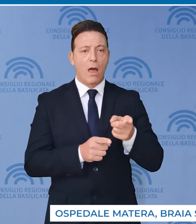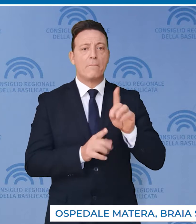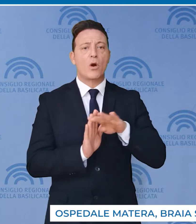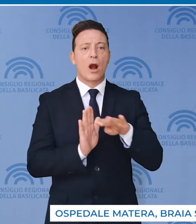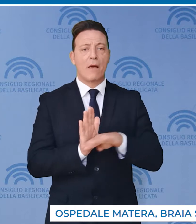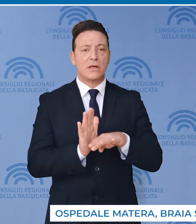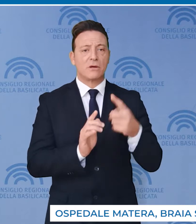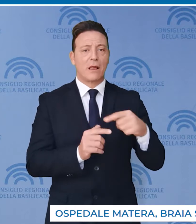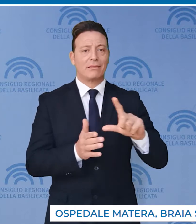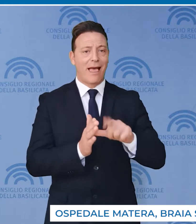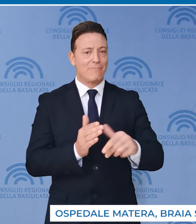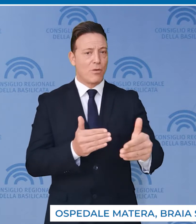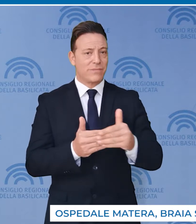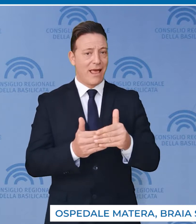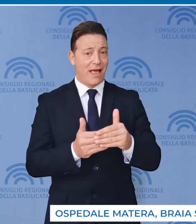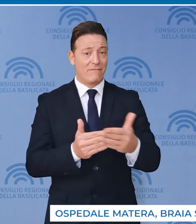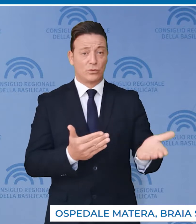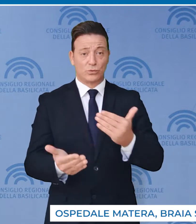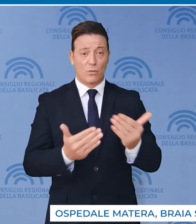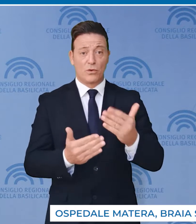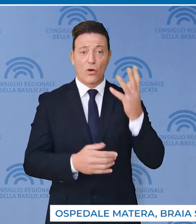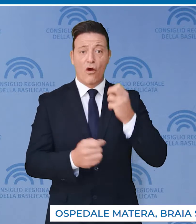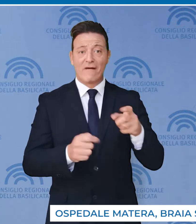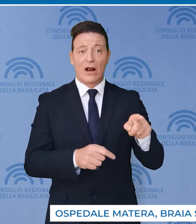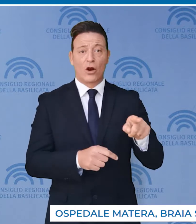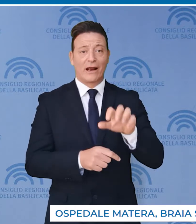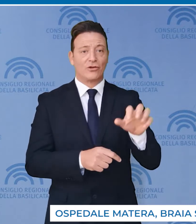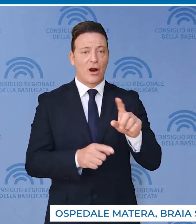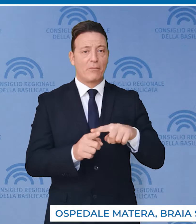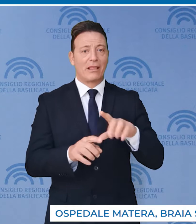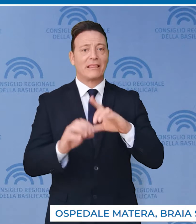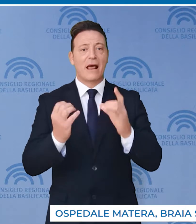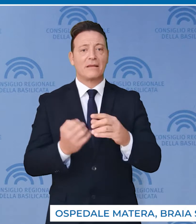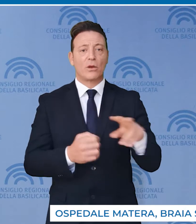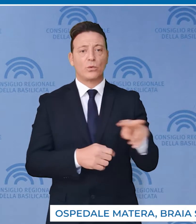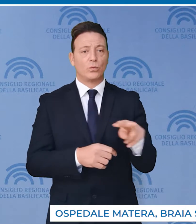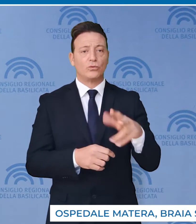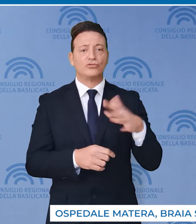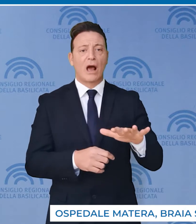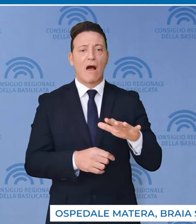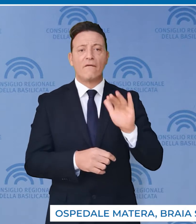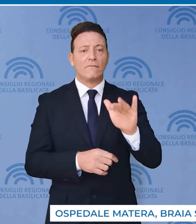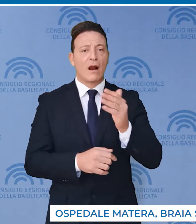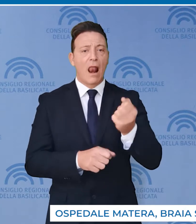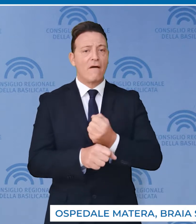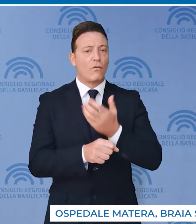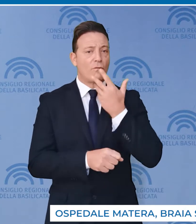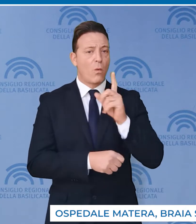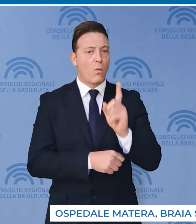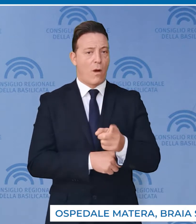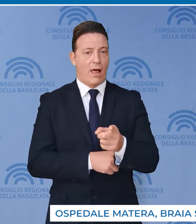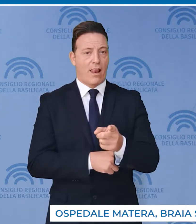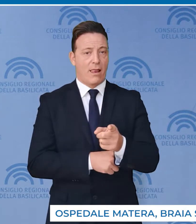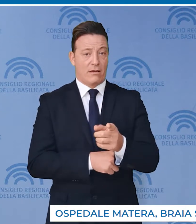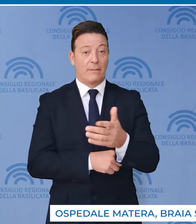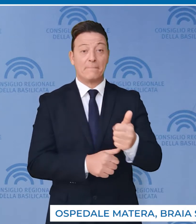programmazione nel breve periodo che il Governo regionale e il Dipartimento hanno intenzione di mettere